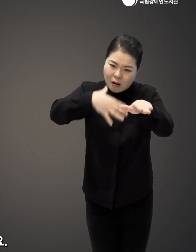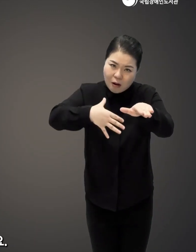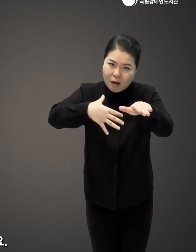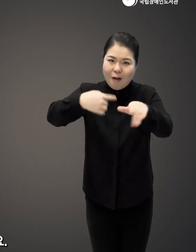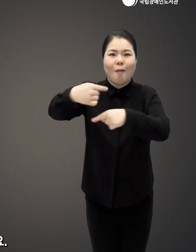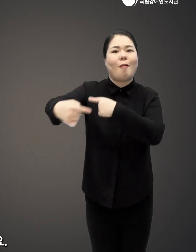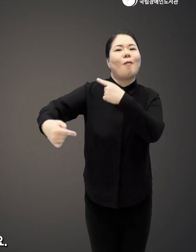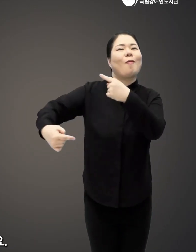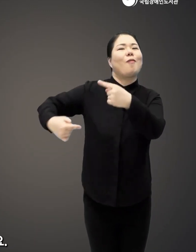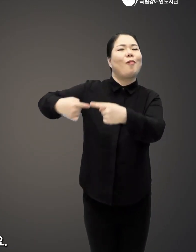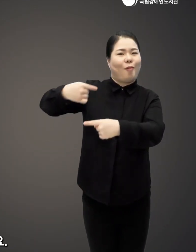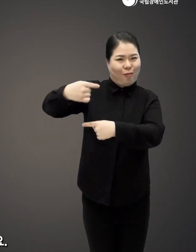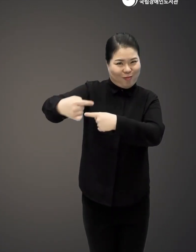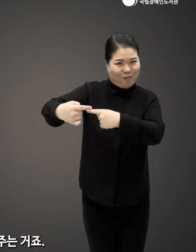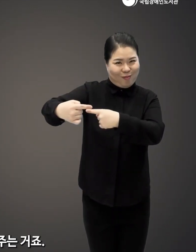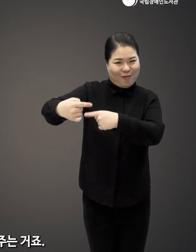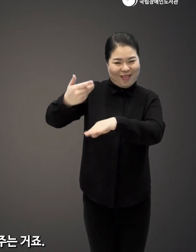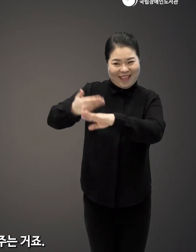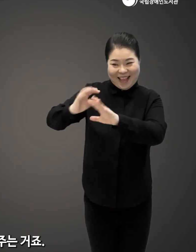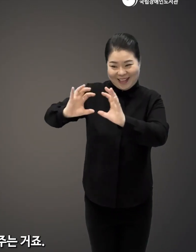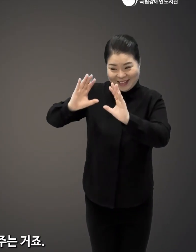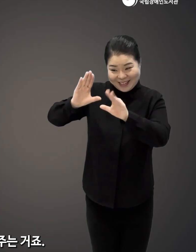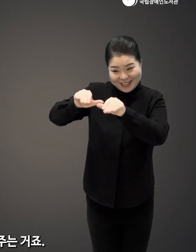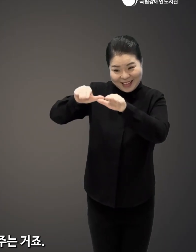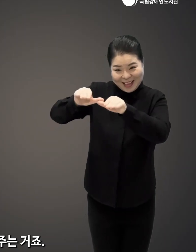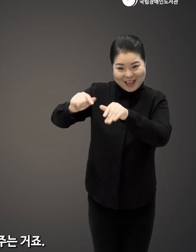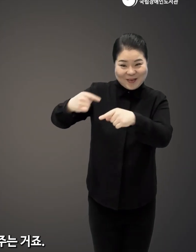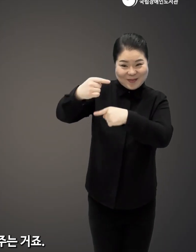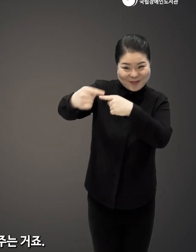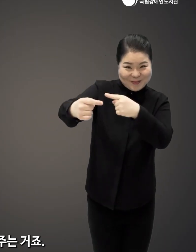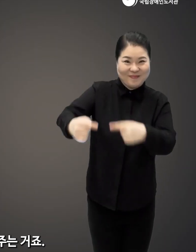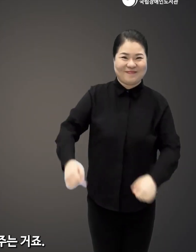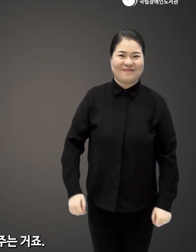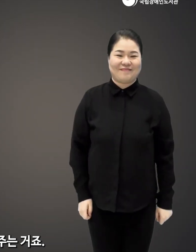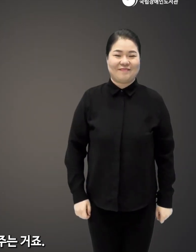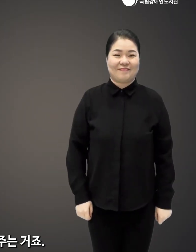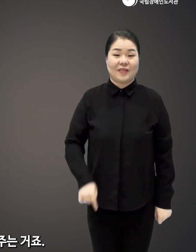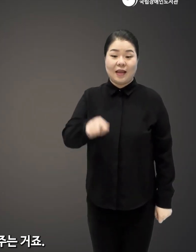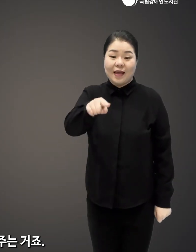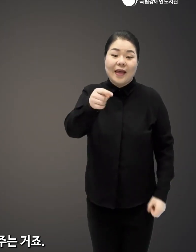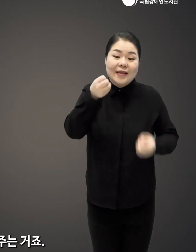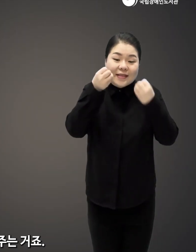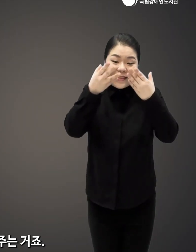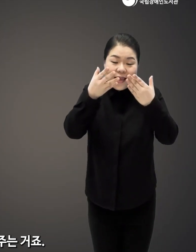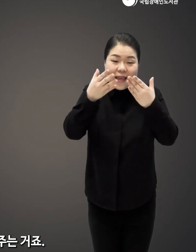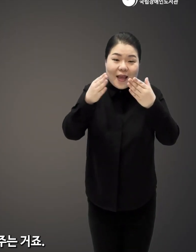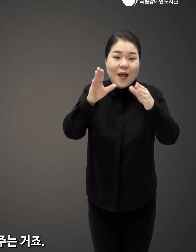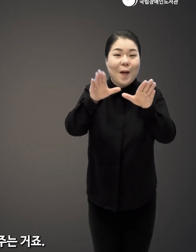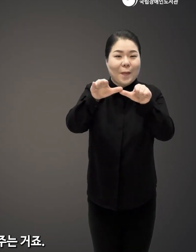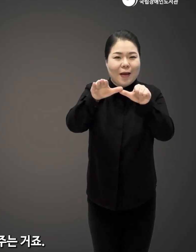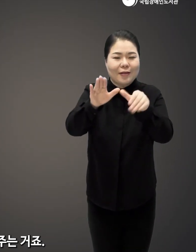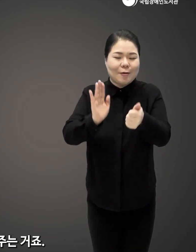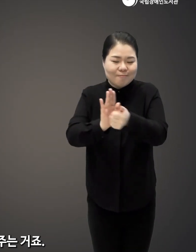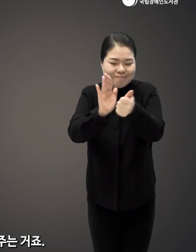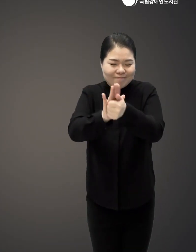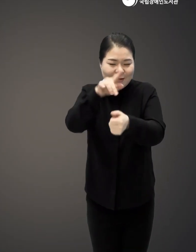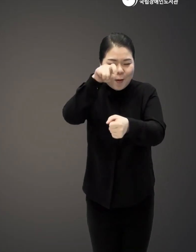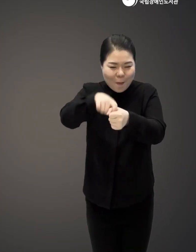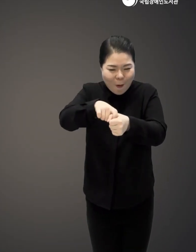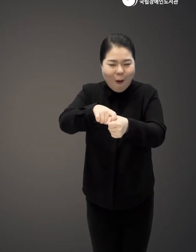대열을 좀 이렇게 바꿔준대요 그리고는 또 다른 리더에게 지지와 응원을 계속해서 해주는 거죠